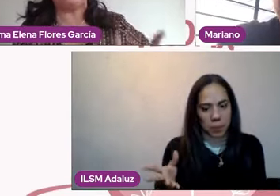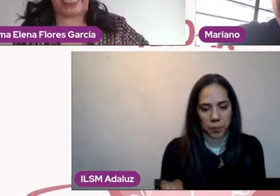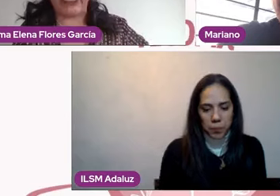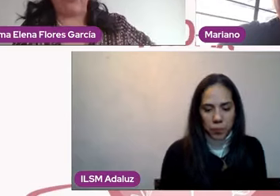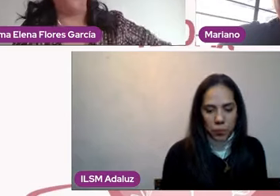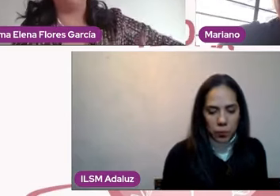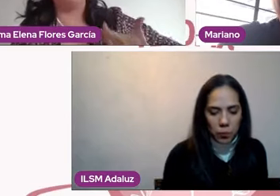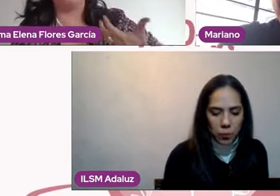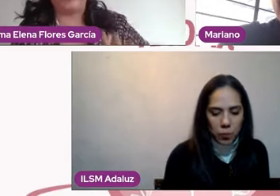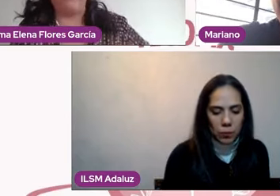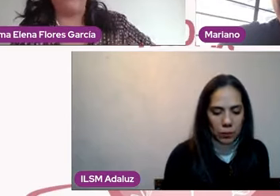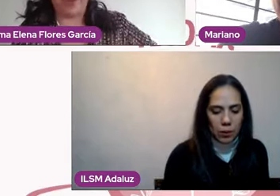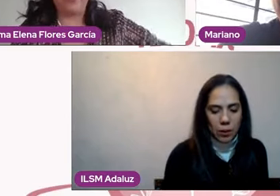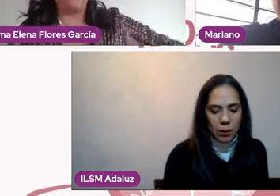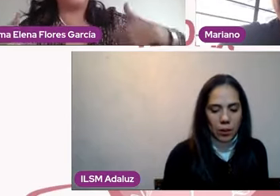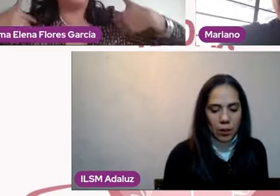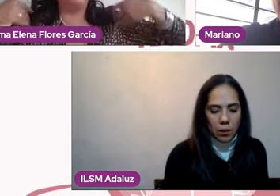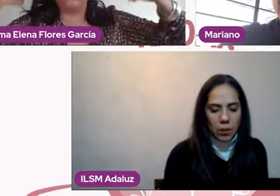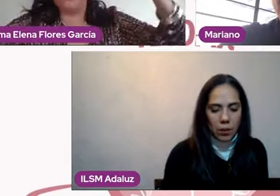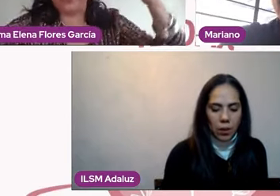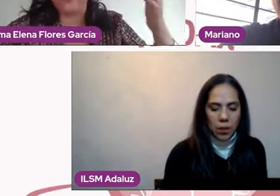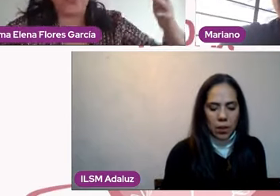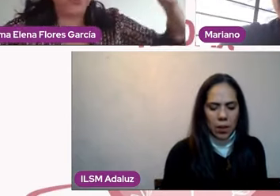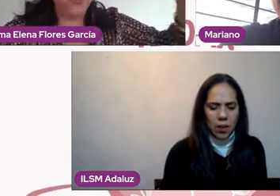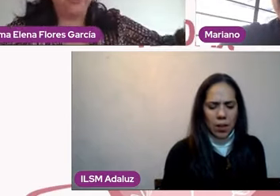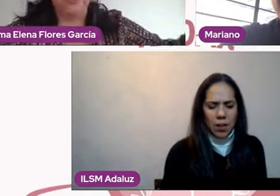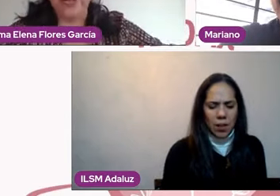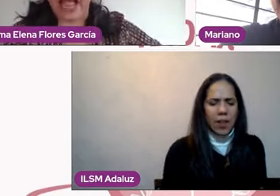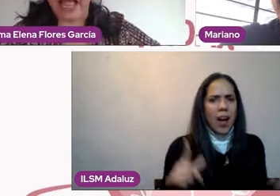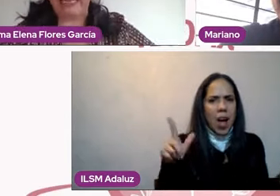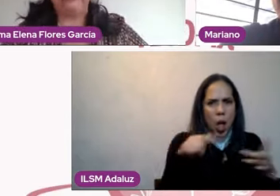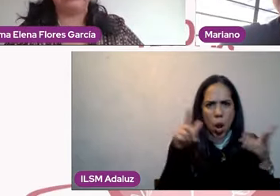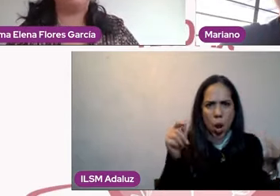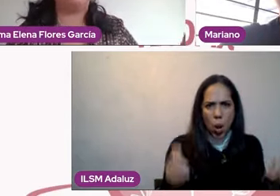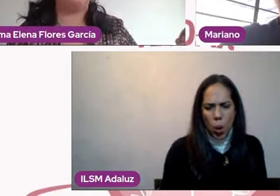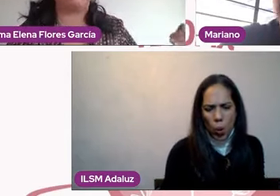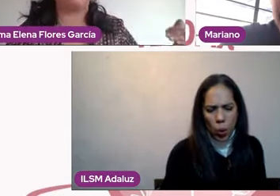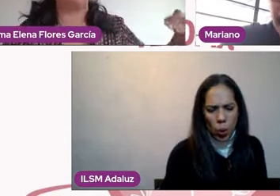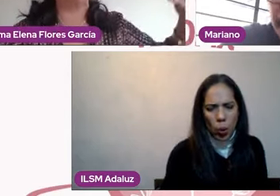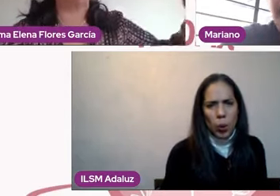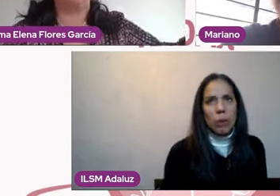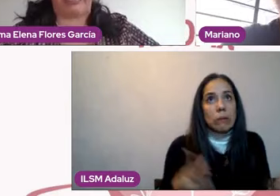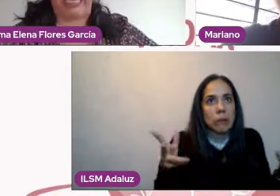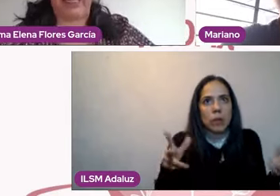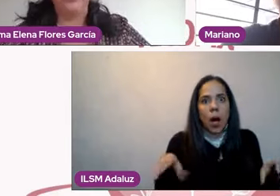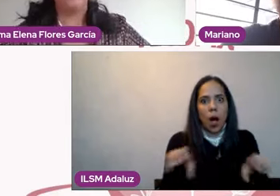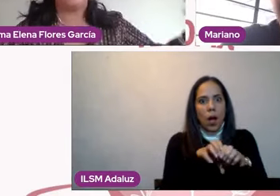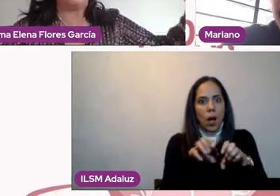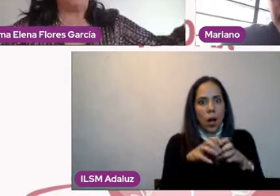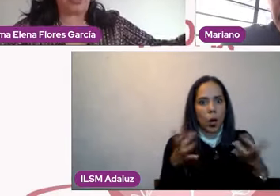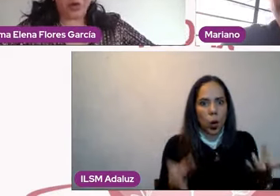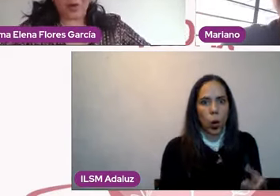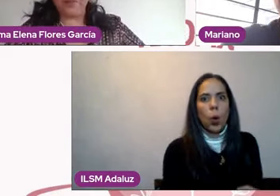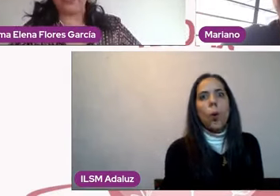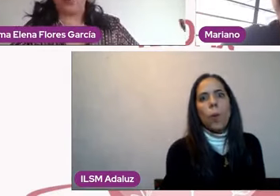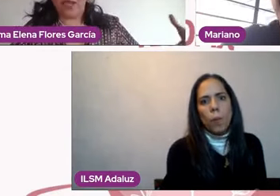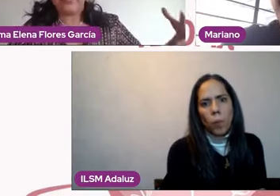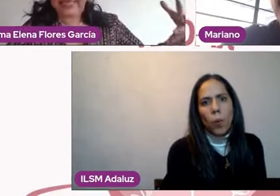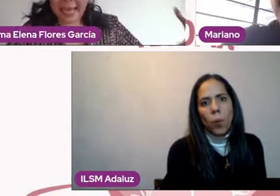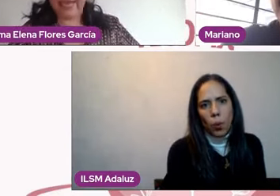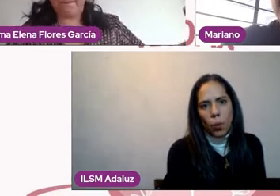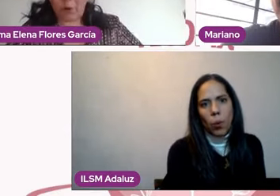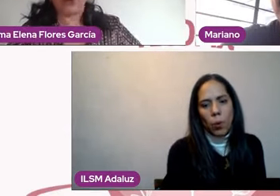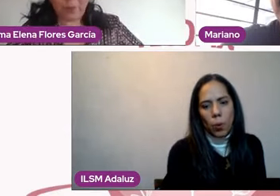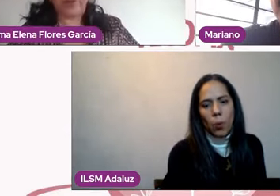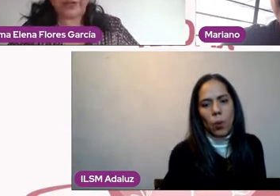transitar con otro ser humano desde un contexto cultural, desde un contexto social, económico,